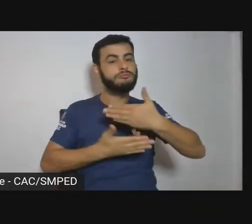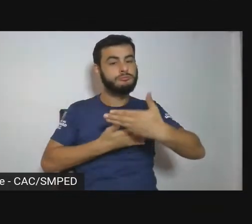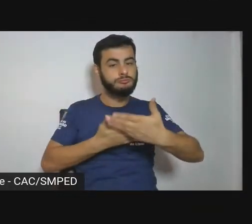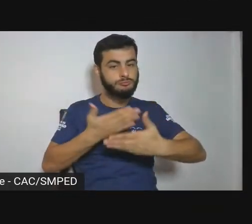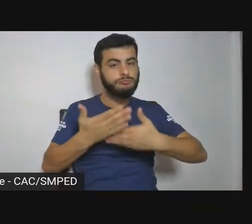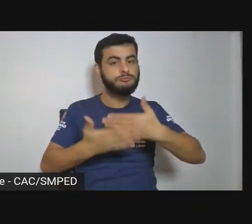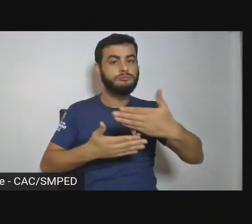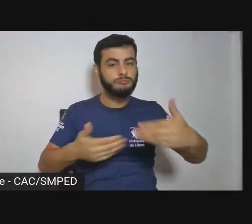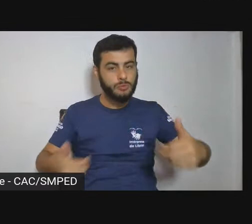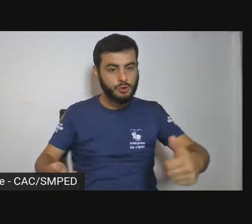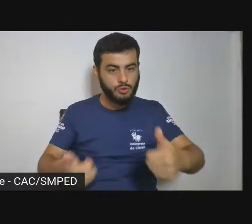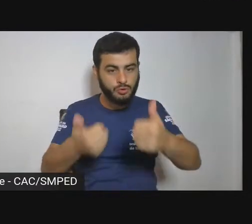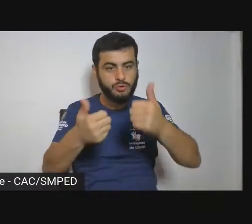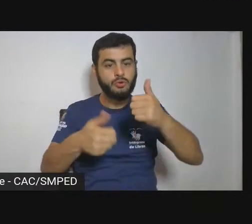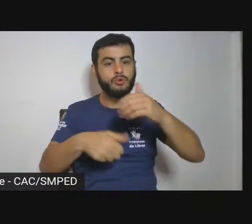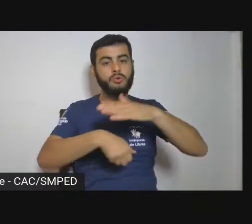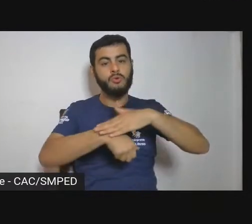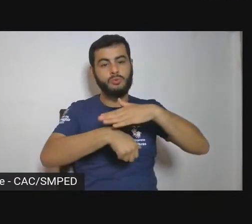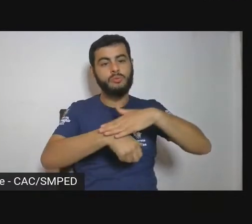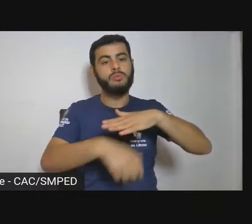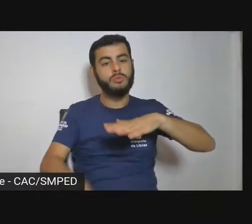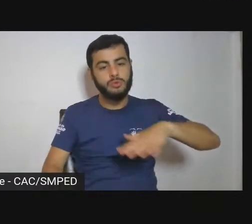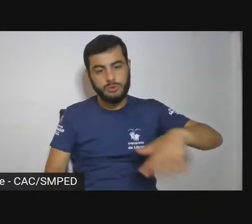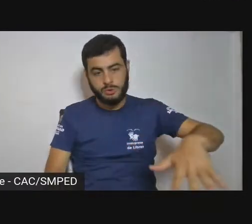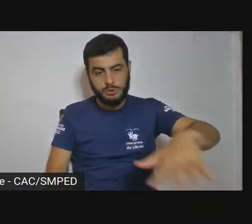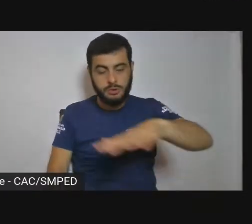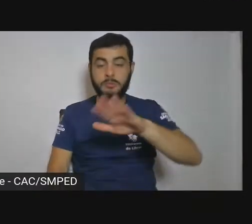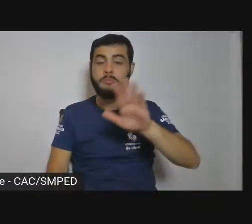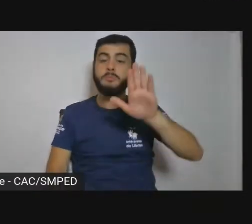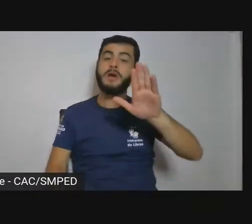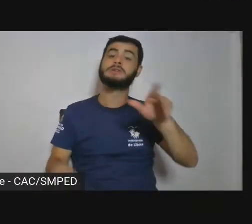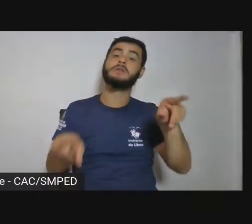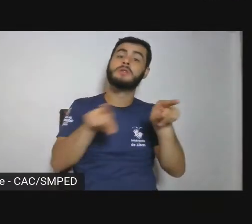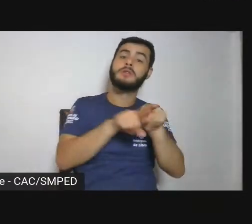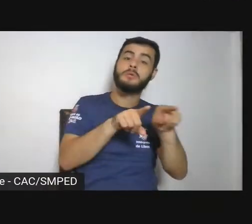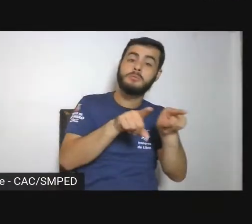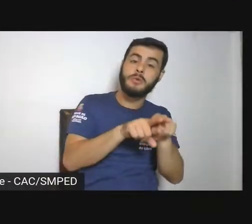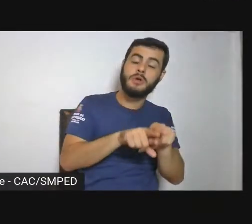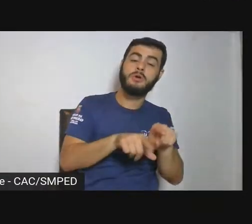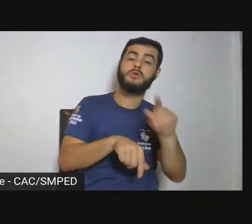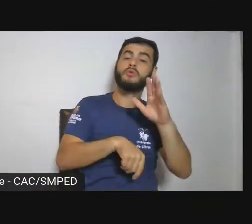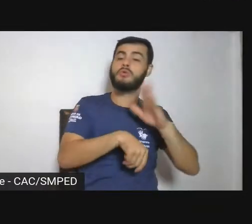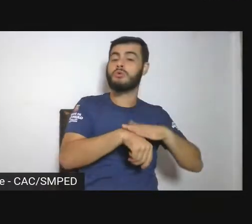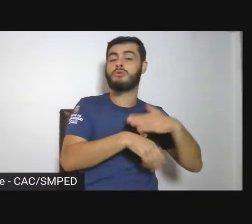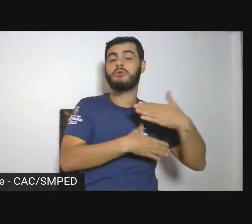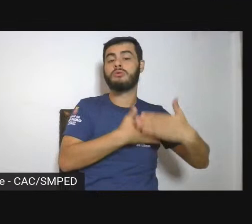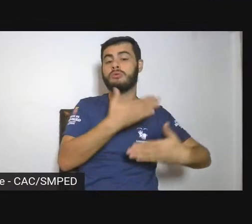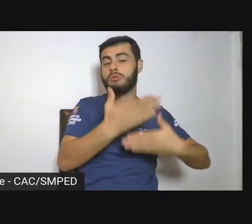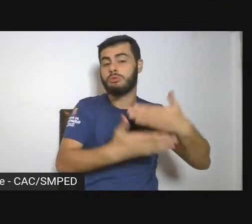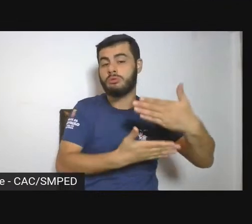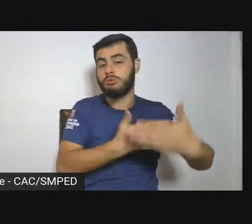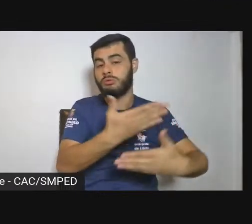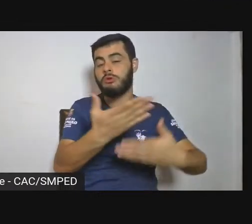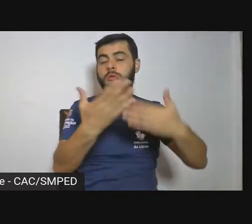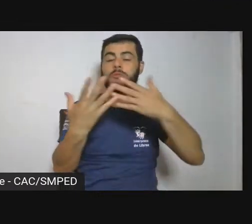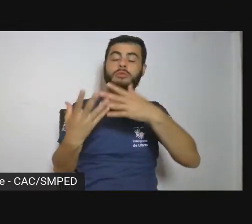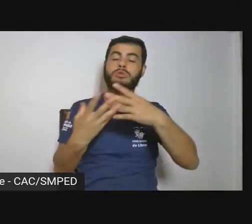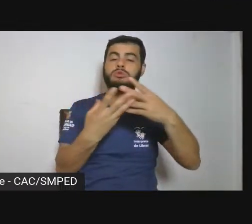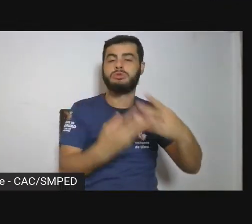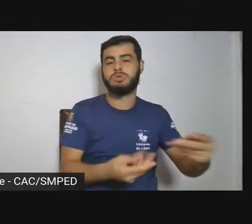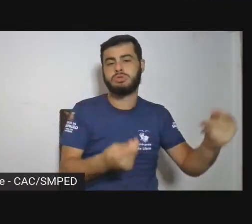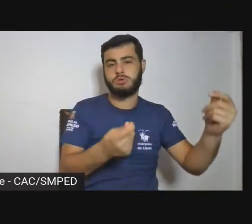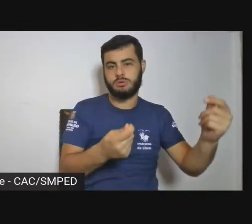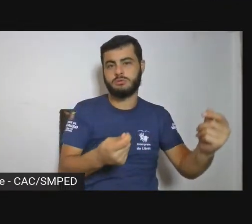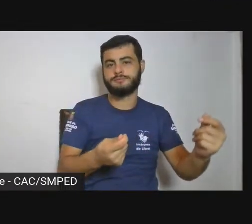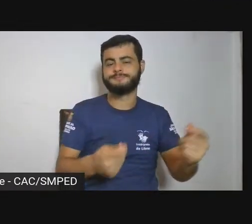a sua vez, o tempo foi devorado pela velocidade. Então, nos encontramos com uma